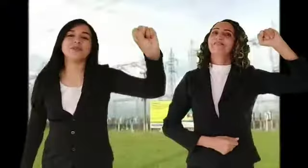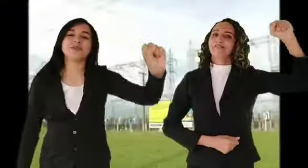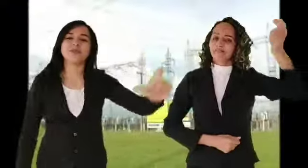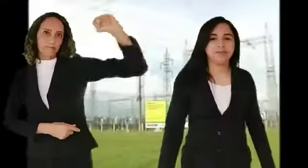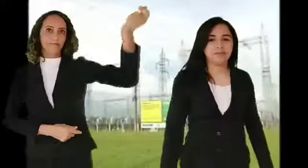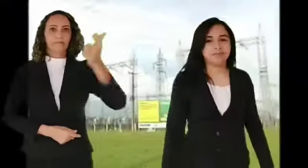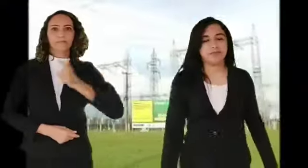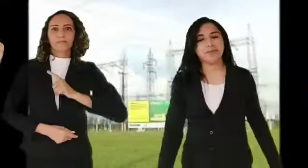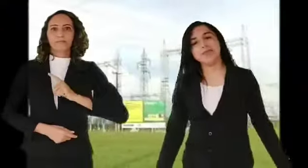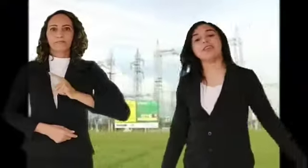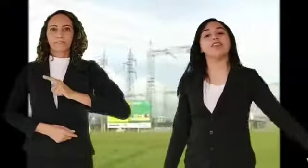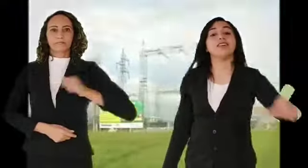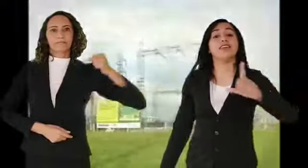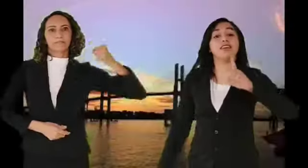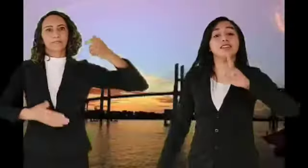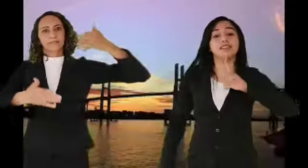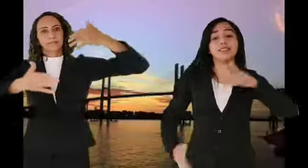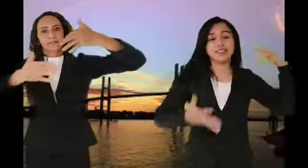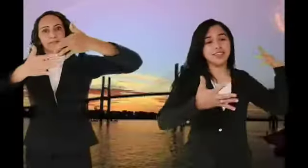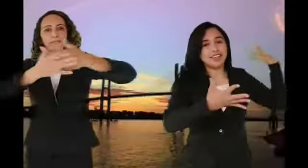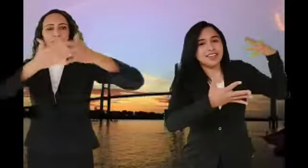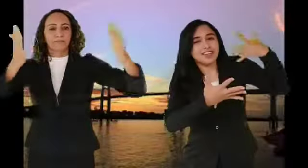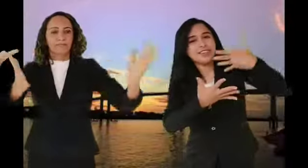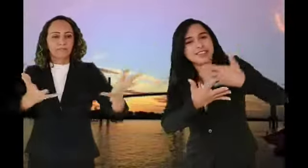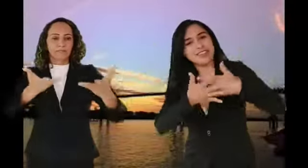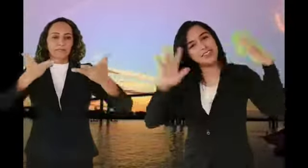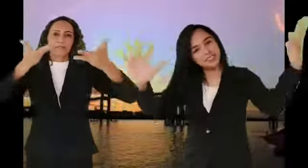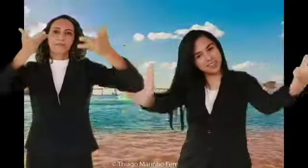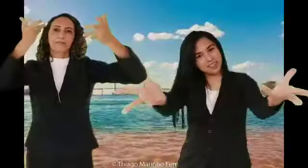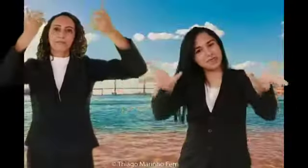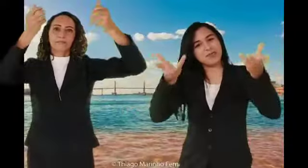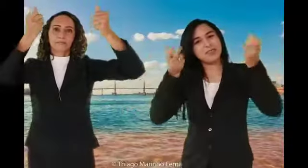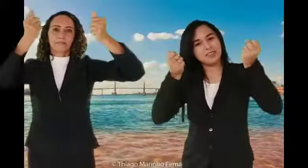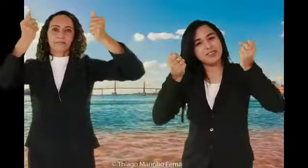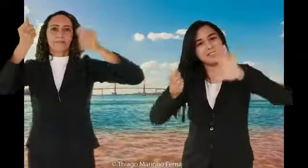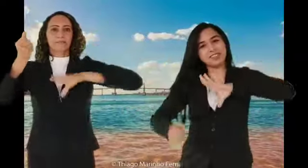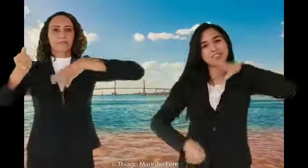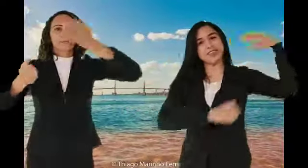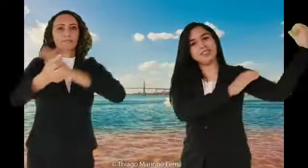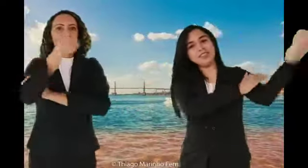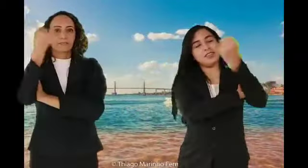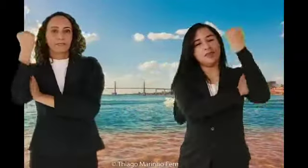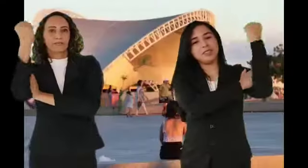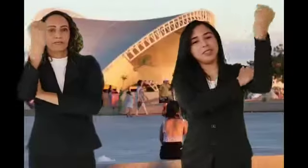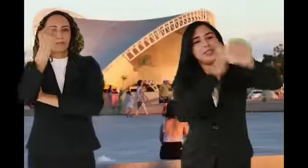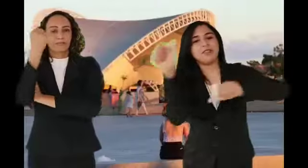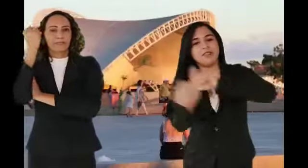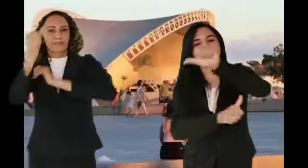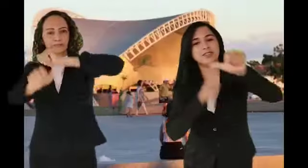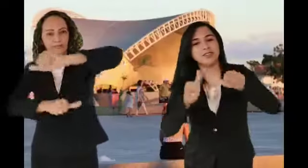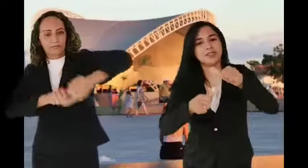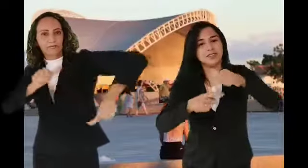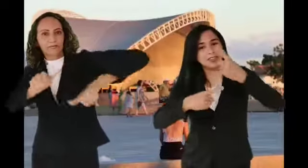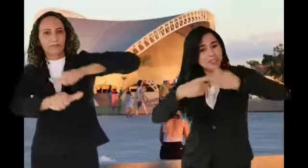Tens história imponente Pelo valor de teu